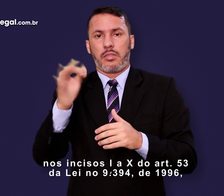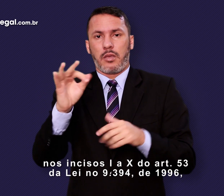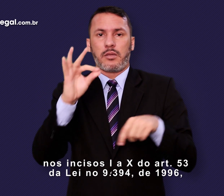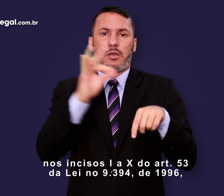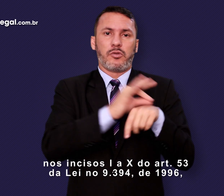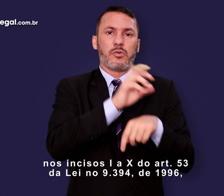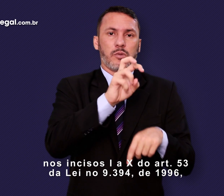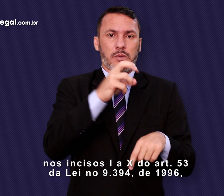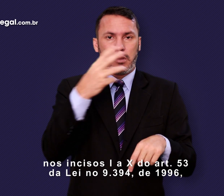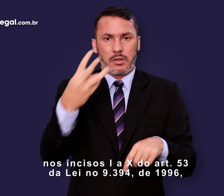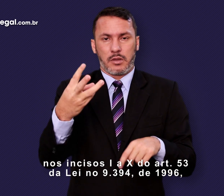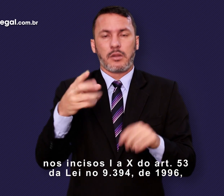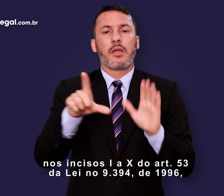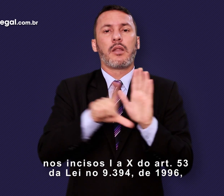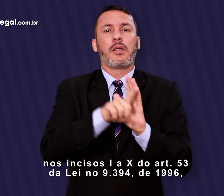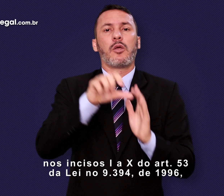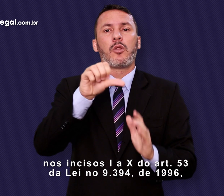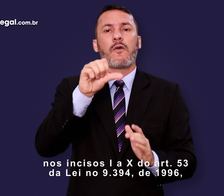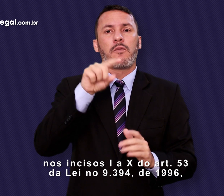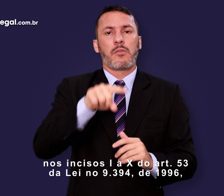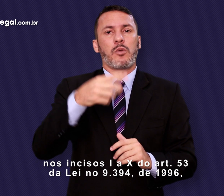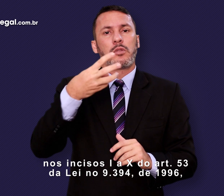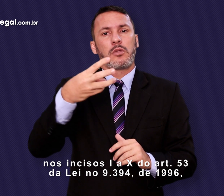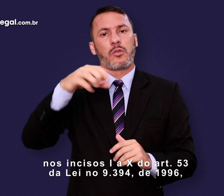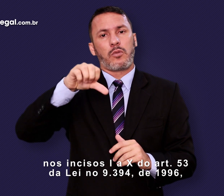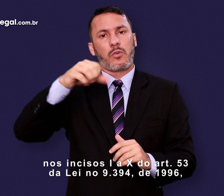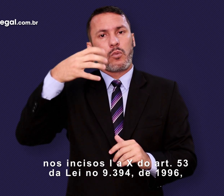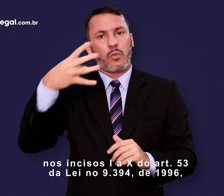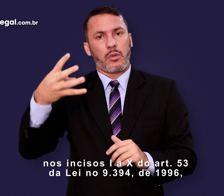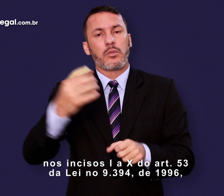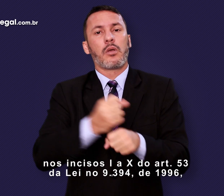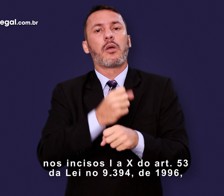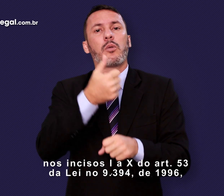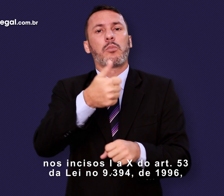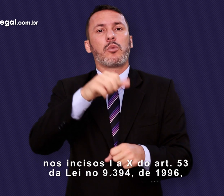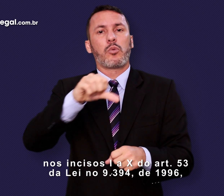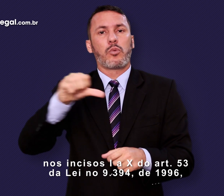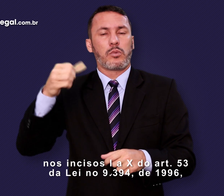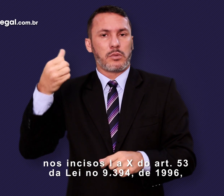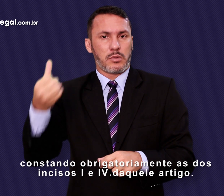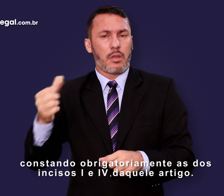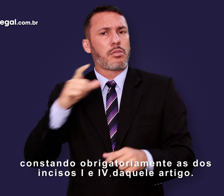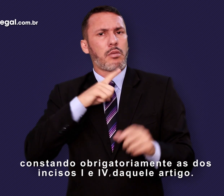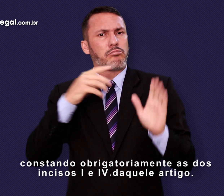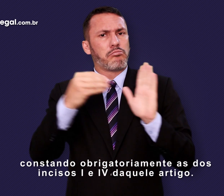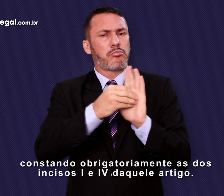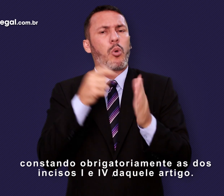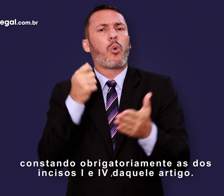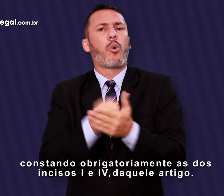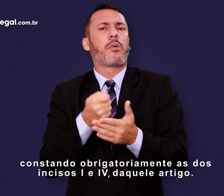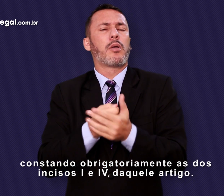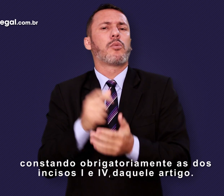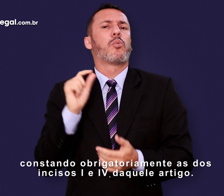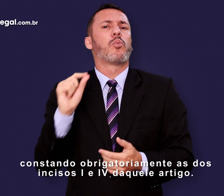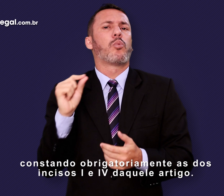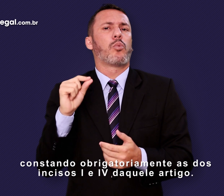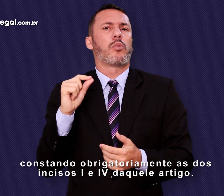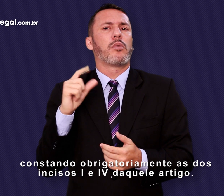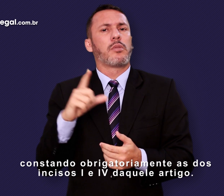da Lei nº 9.394, de 1996, constando obrigatoriamente as duas